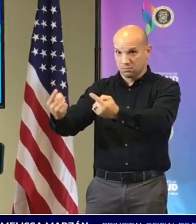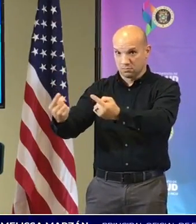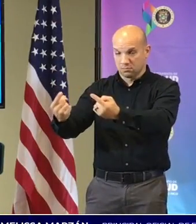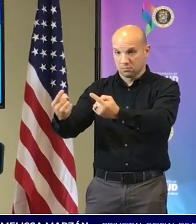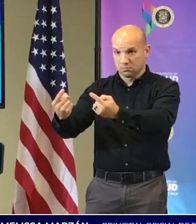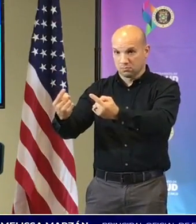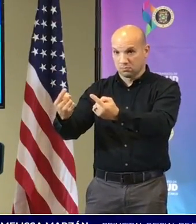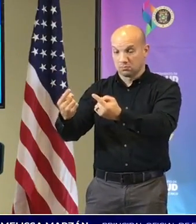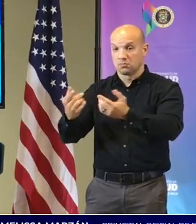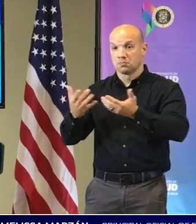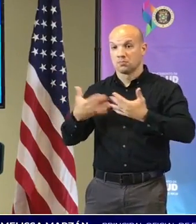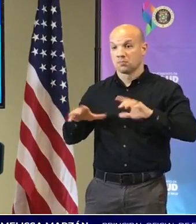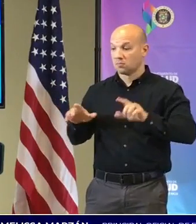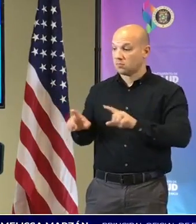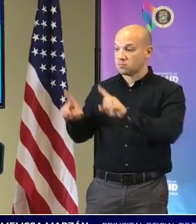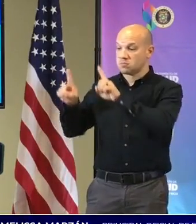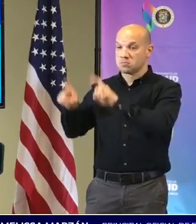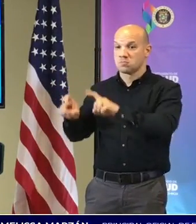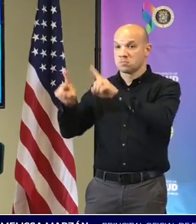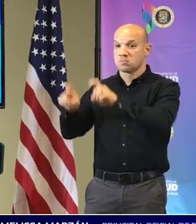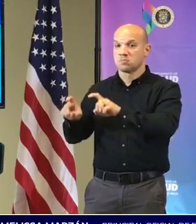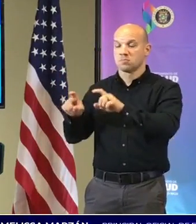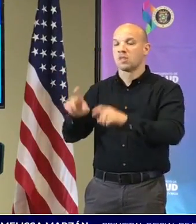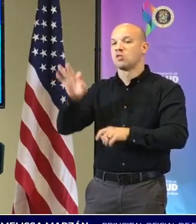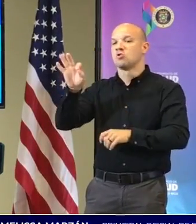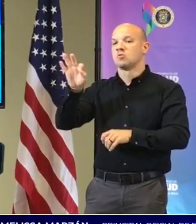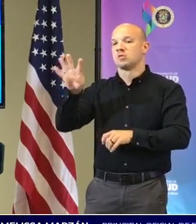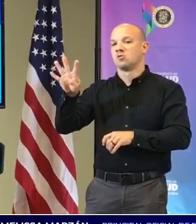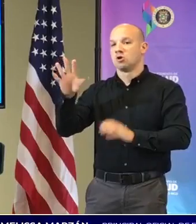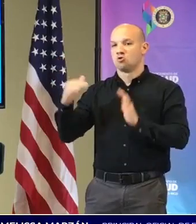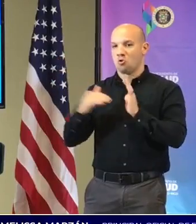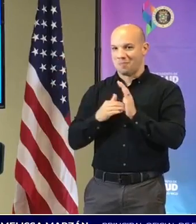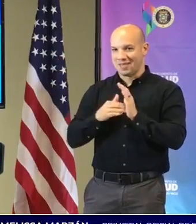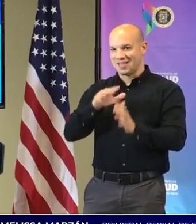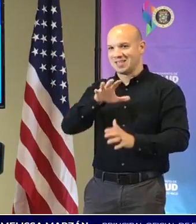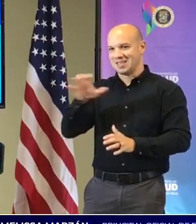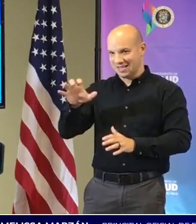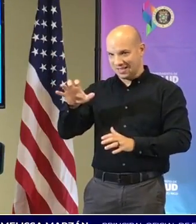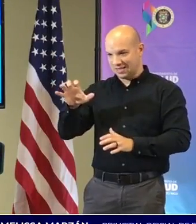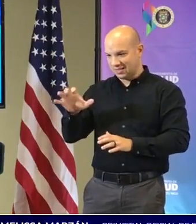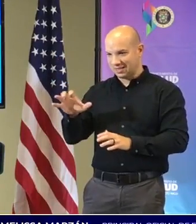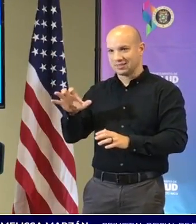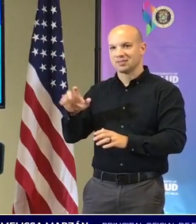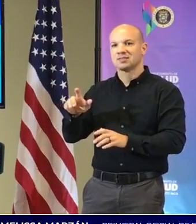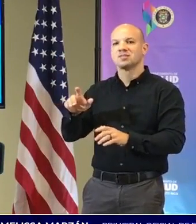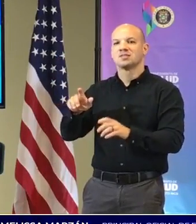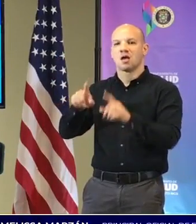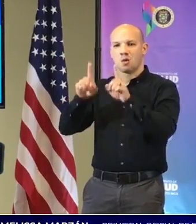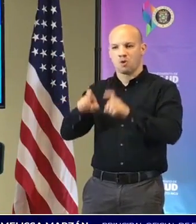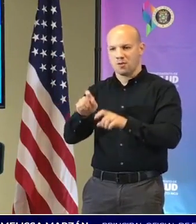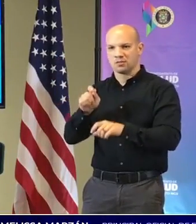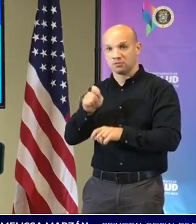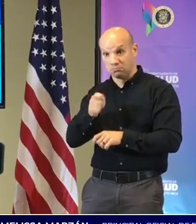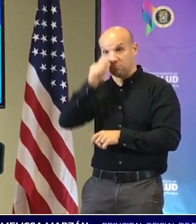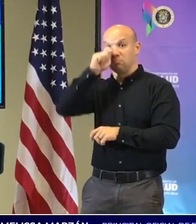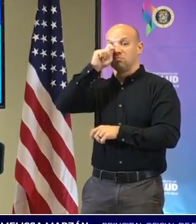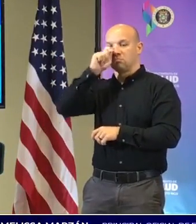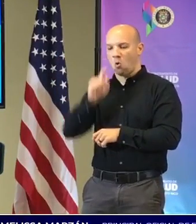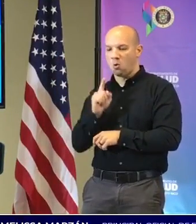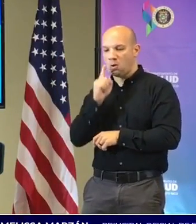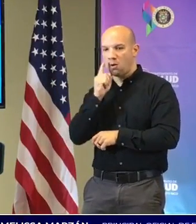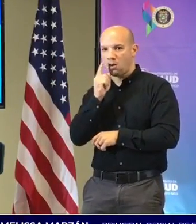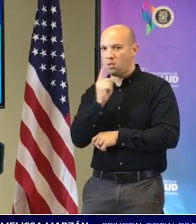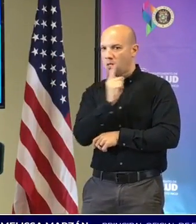realizado ya 94.535 pruebas moleculares y de antígenos y de esas